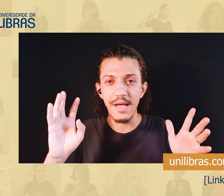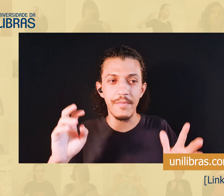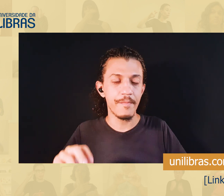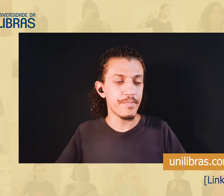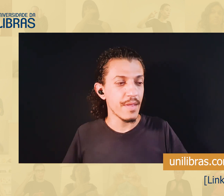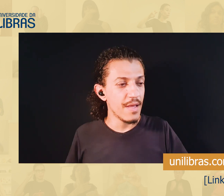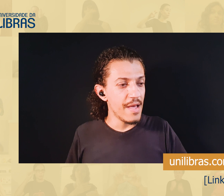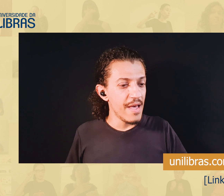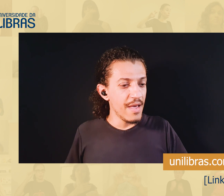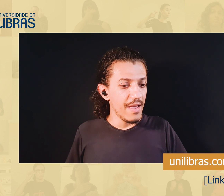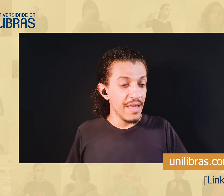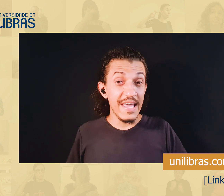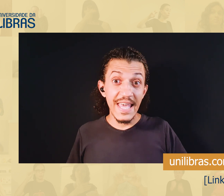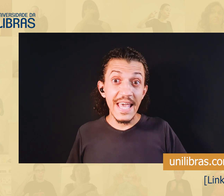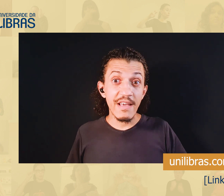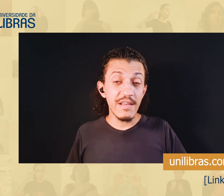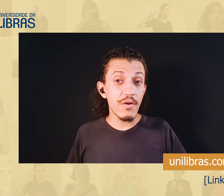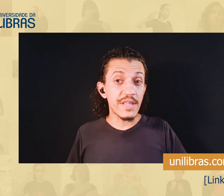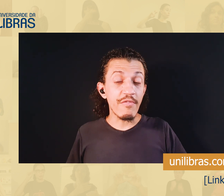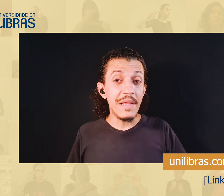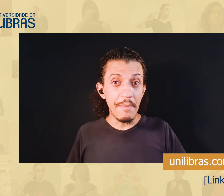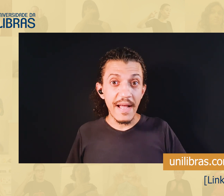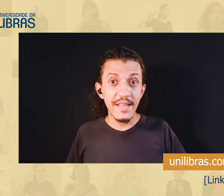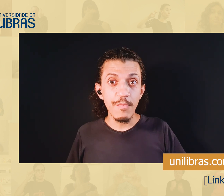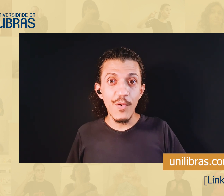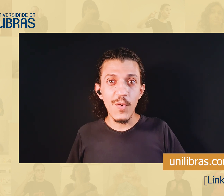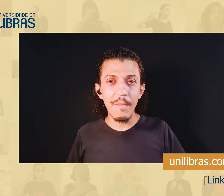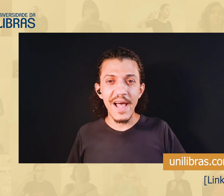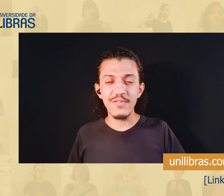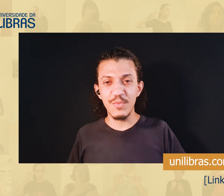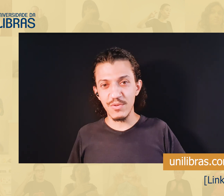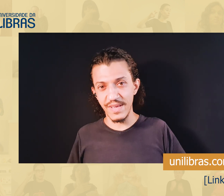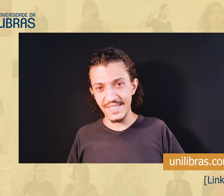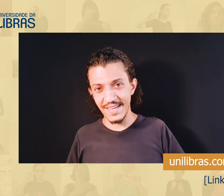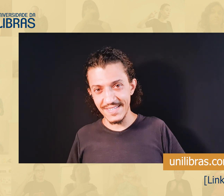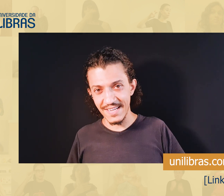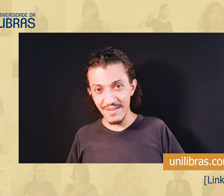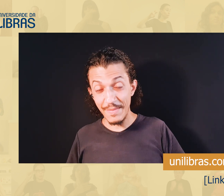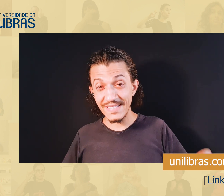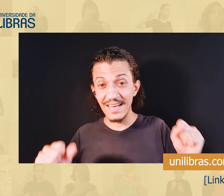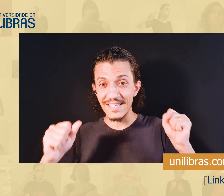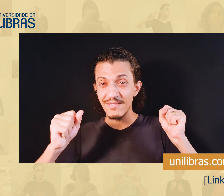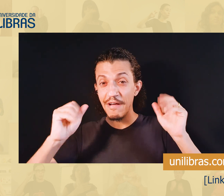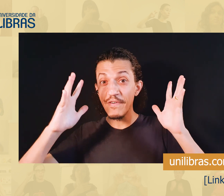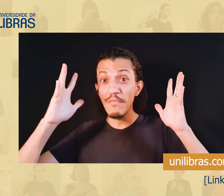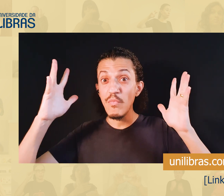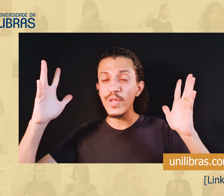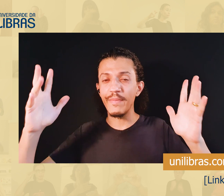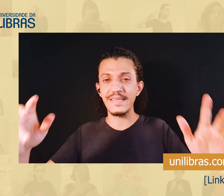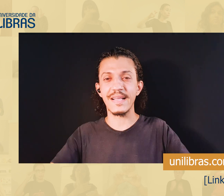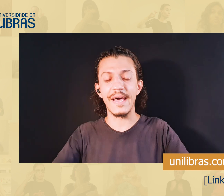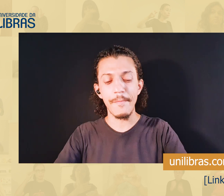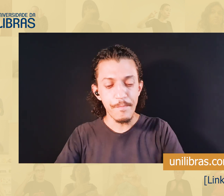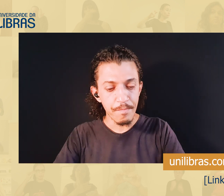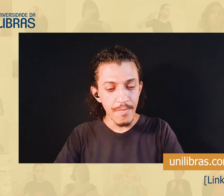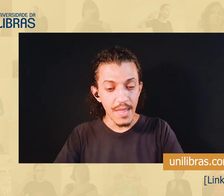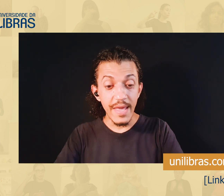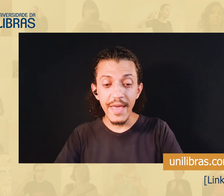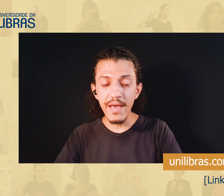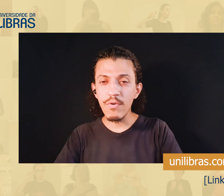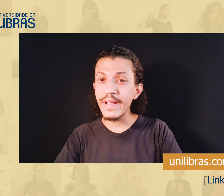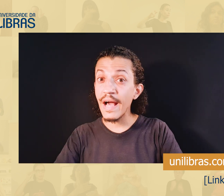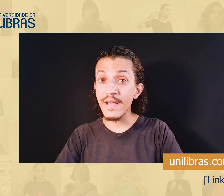daninha, sabe? E eu estava me libertando por completo do português sinalizado. Minha sinalização estava ficando muito mais clara.